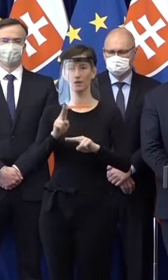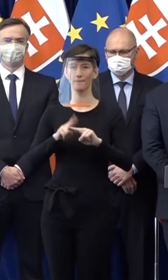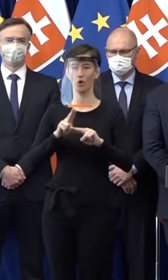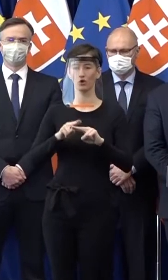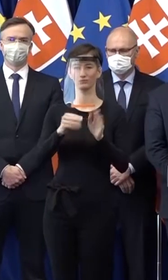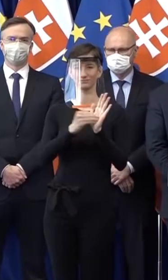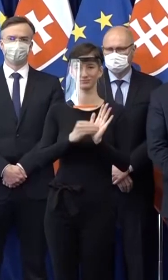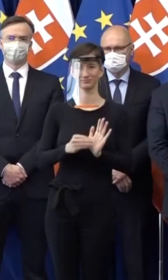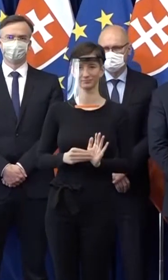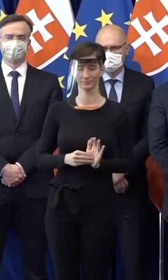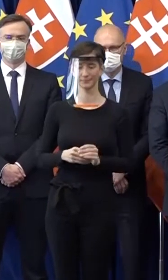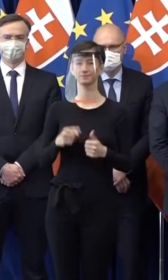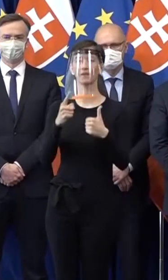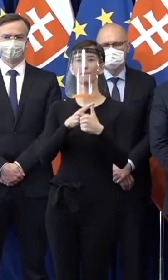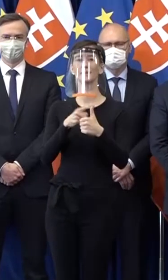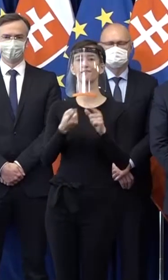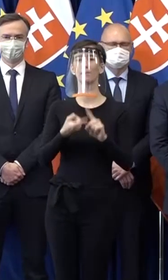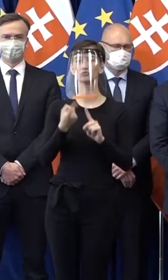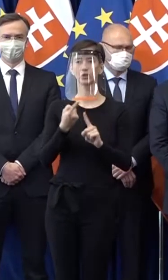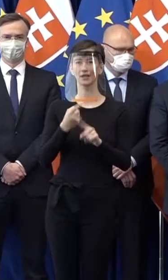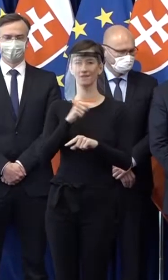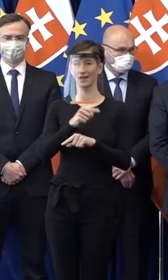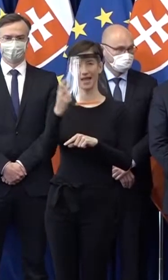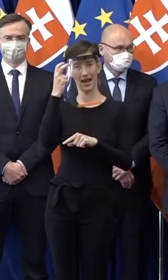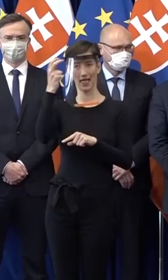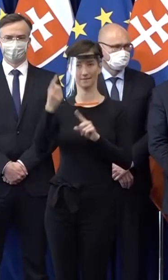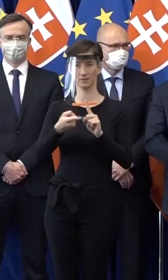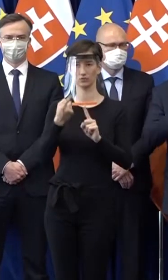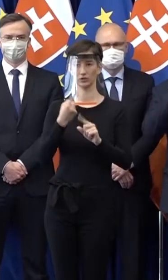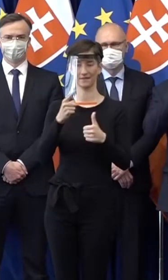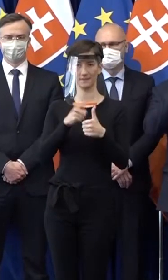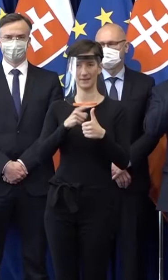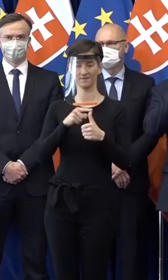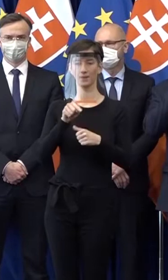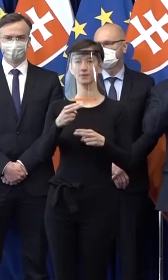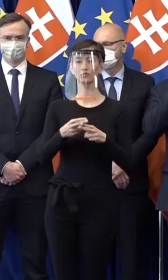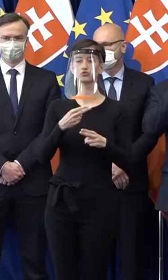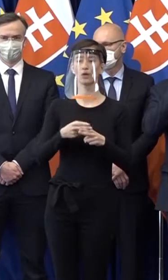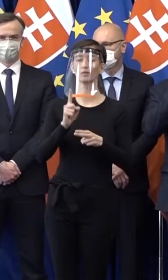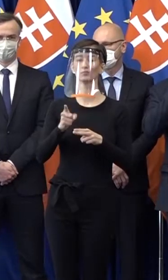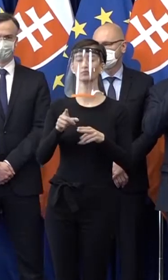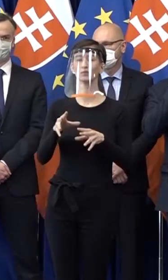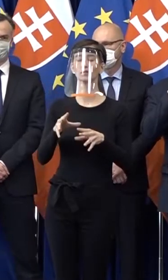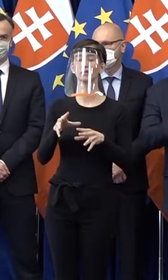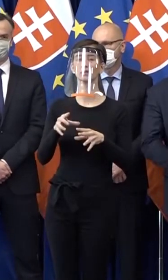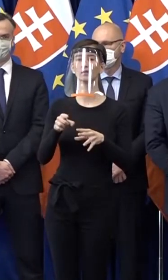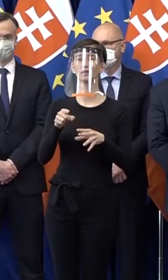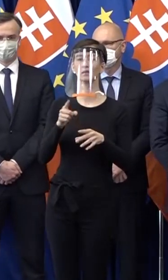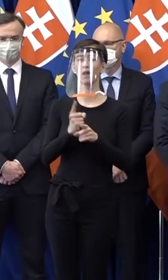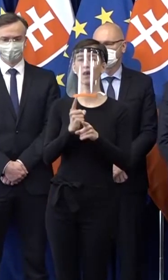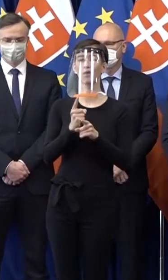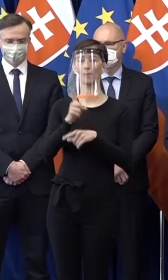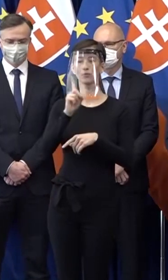ich zosumarizoval, tá prvá požiadavka, tá je kľúčová požiadavka, je, aby štát na seba predzal časť celkových osobných nákladov